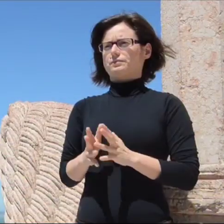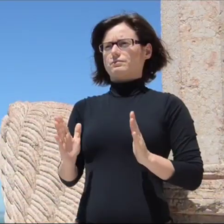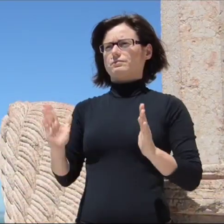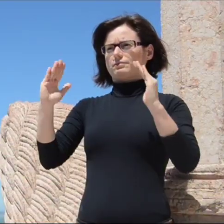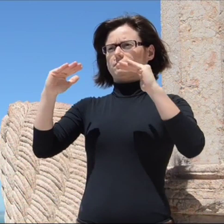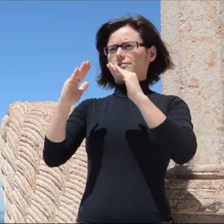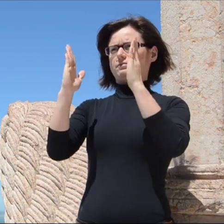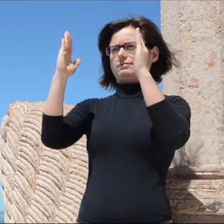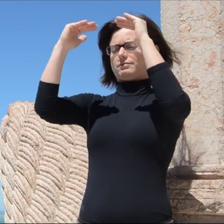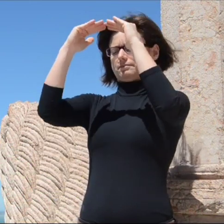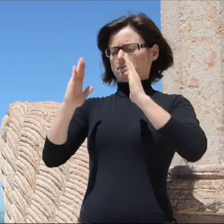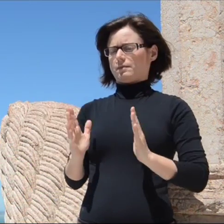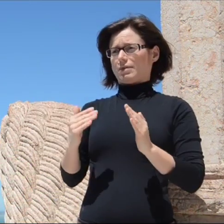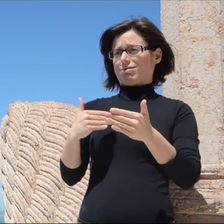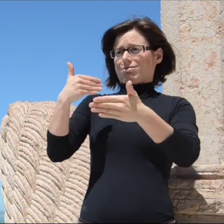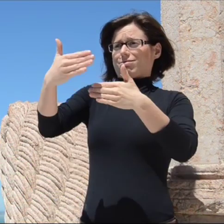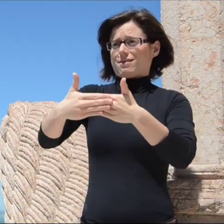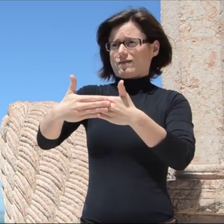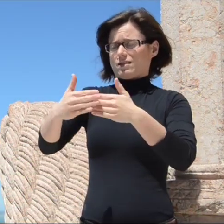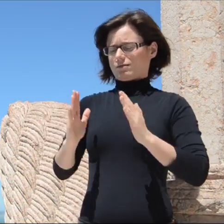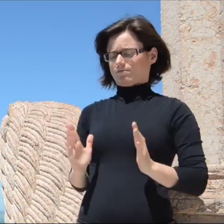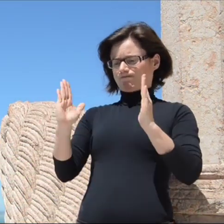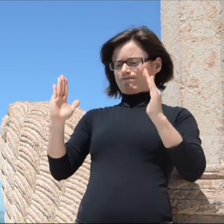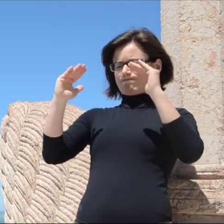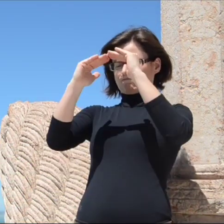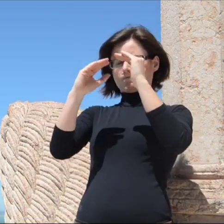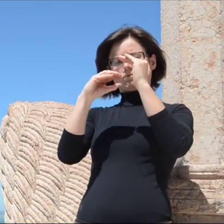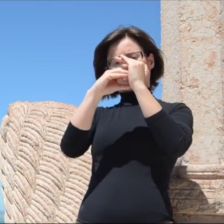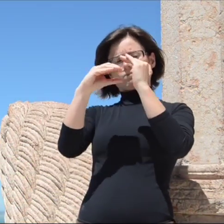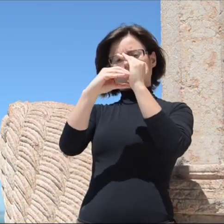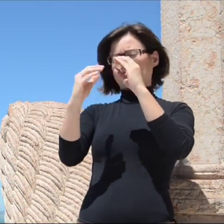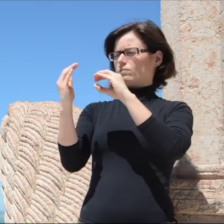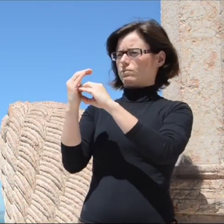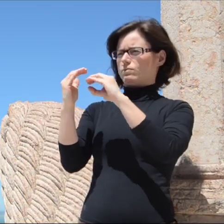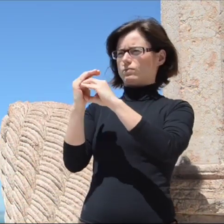Nel sottarco, ai lati, ci sono quattro rilievi che rappresentano i simboli degli evangelisti.